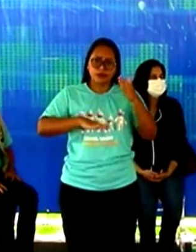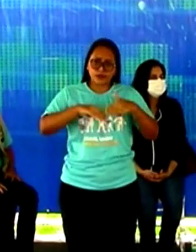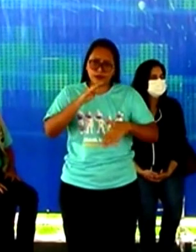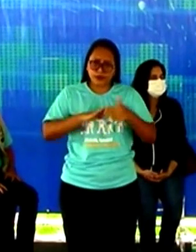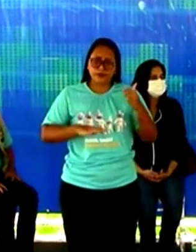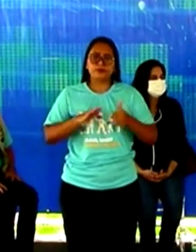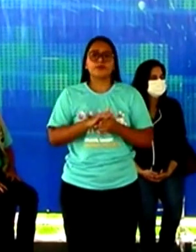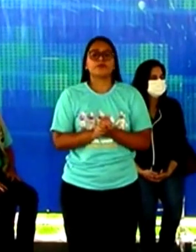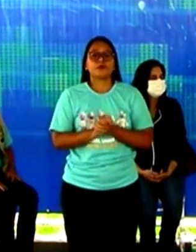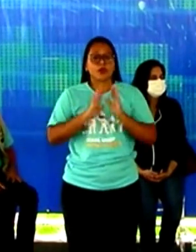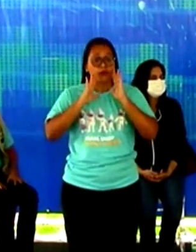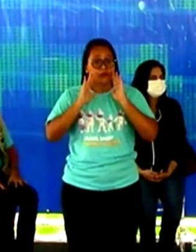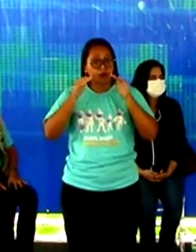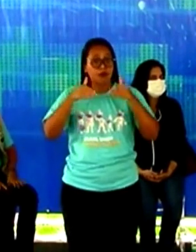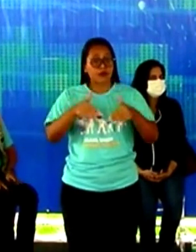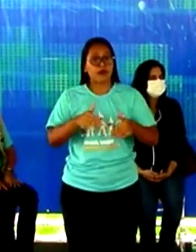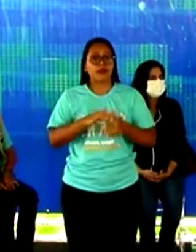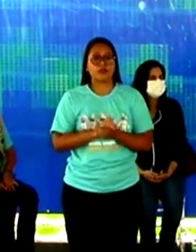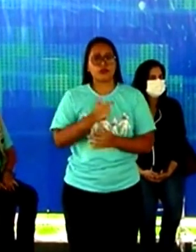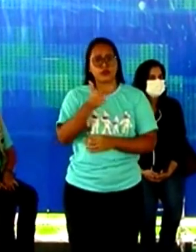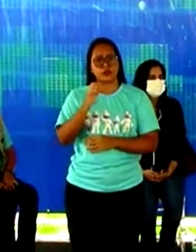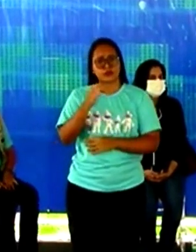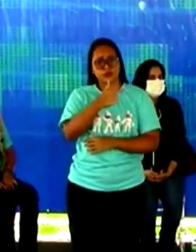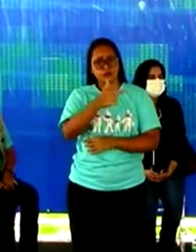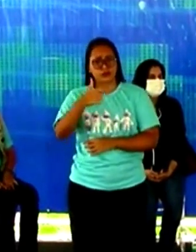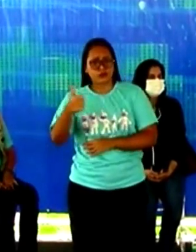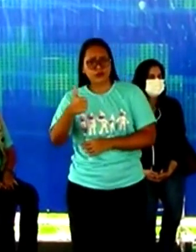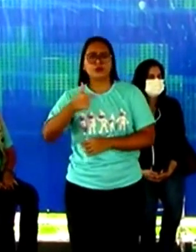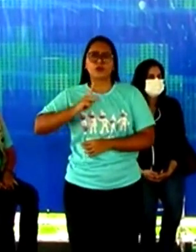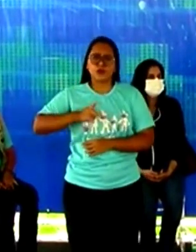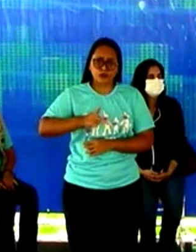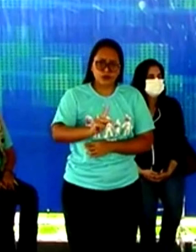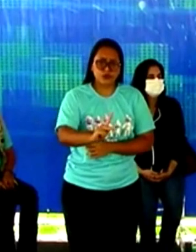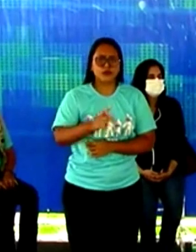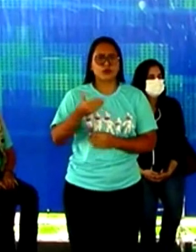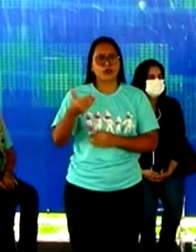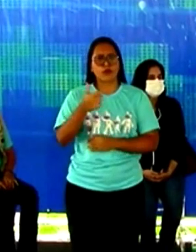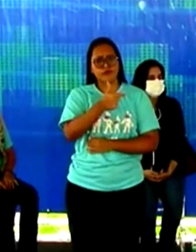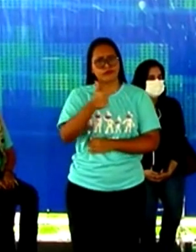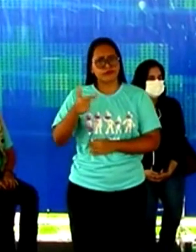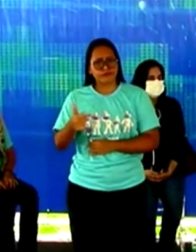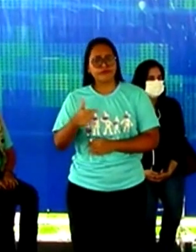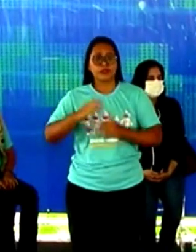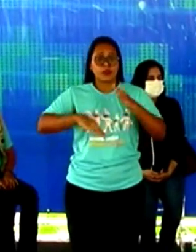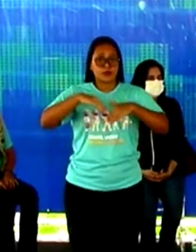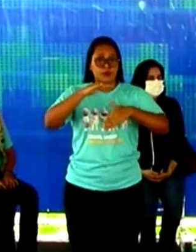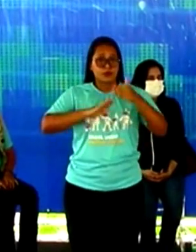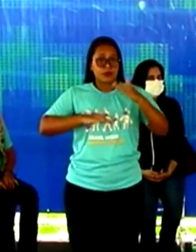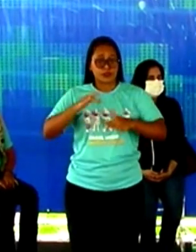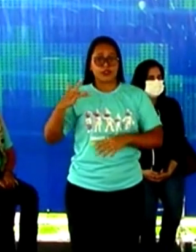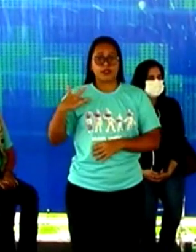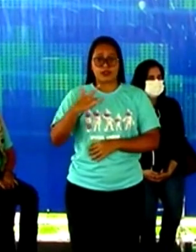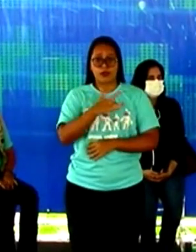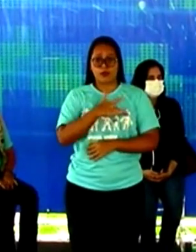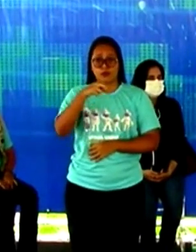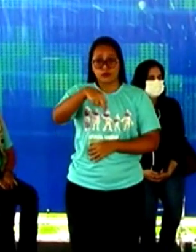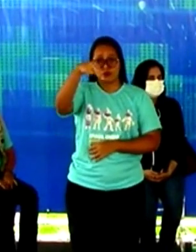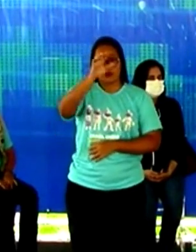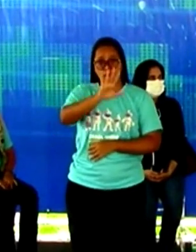estão voltadas a partir de 2021 e continuam em 2022 para os profissionais da saúde da região norte.